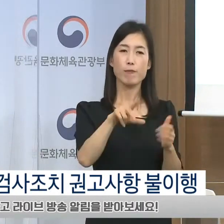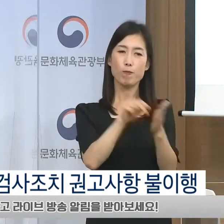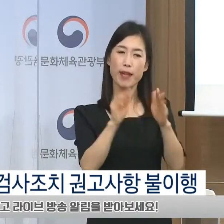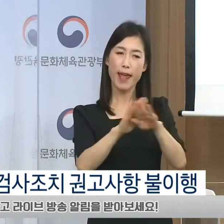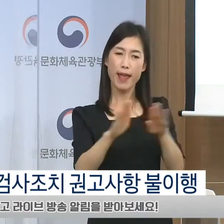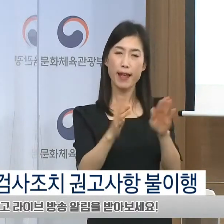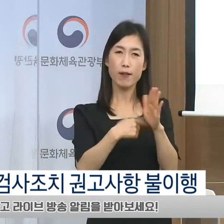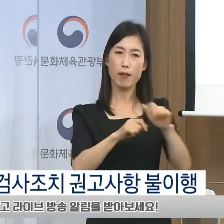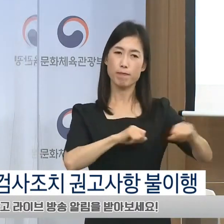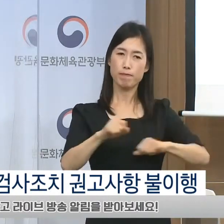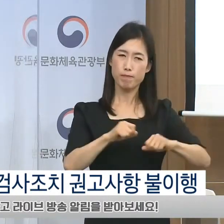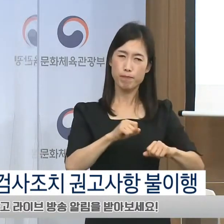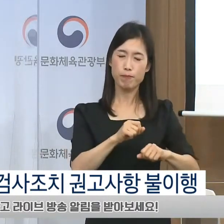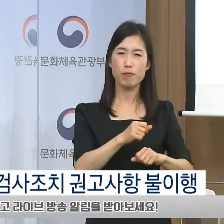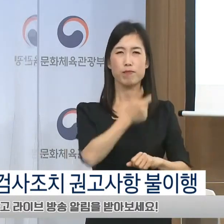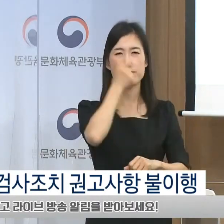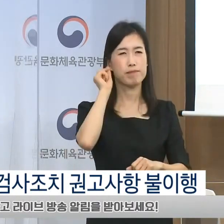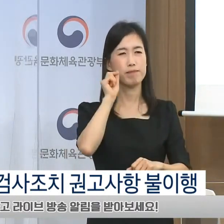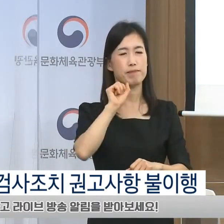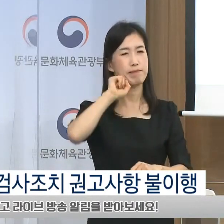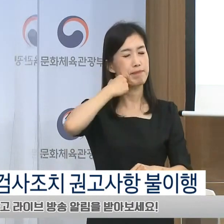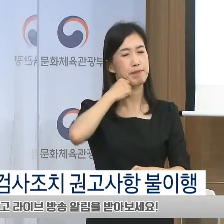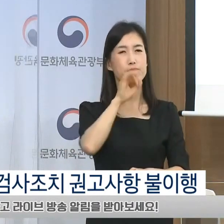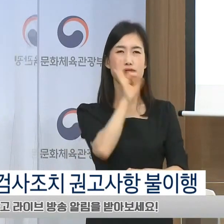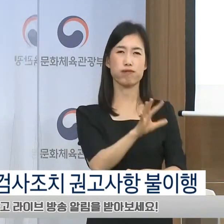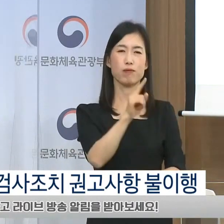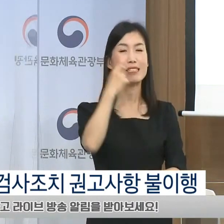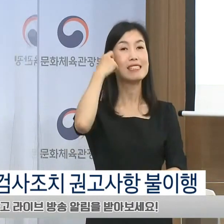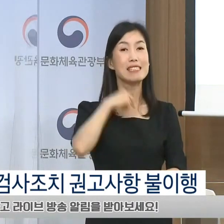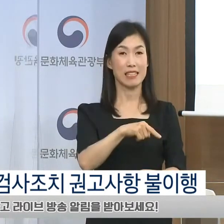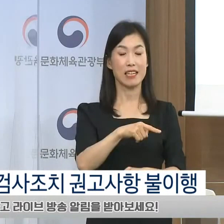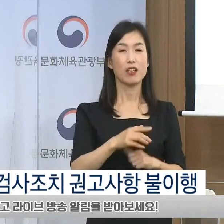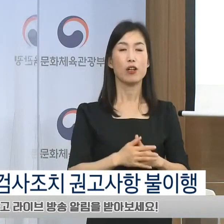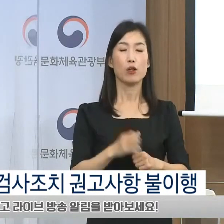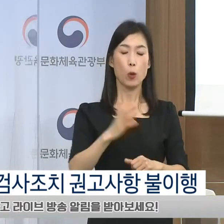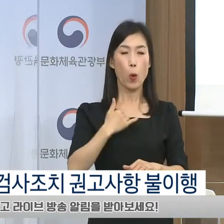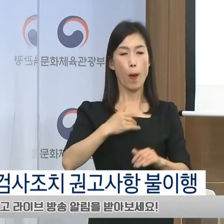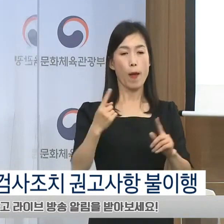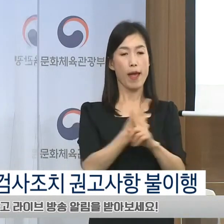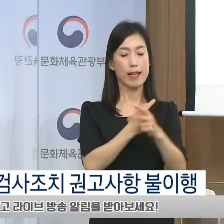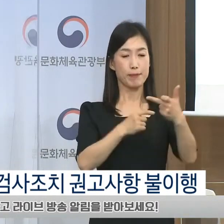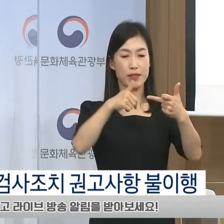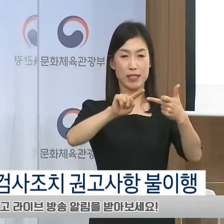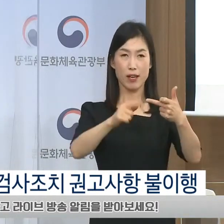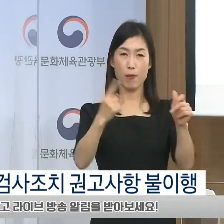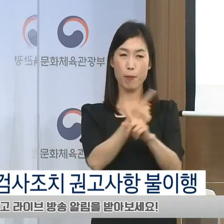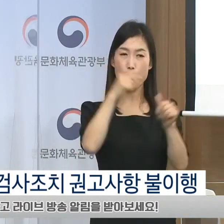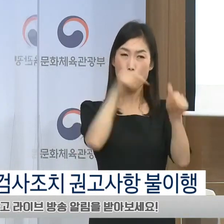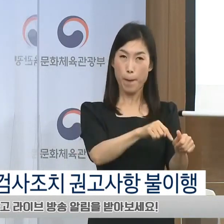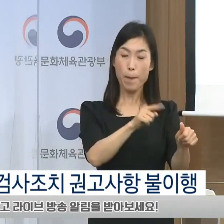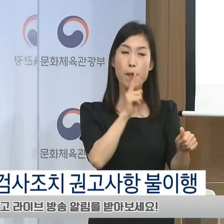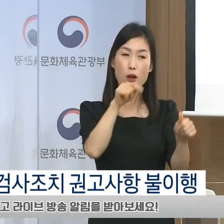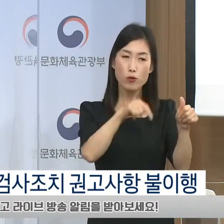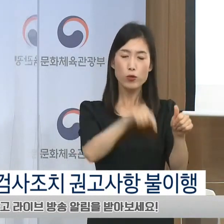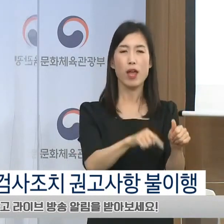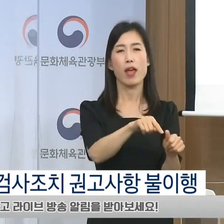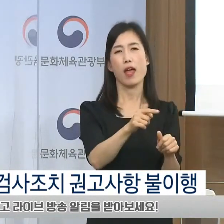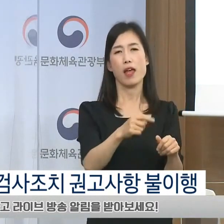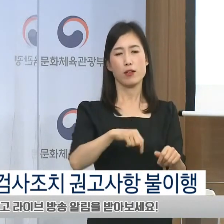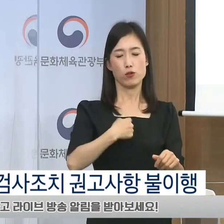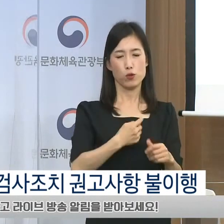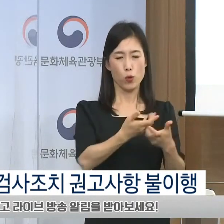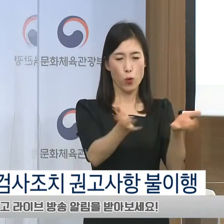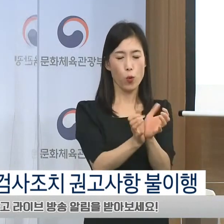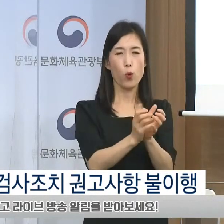상황으로 판단됩니다. 또한 이번 권고의 핵심적인 내용 중 하나로 공동조사단을 구성하여